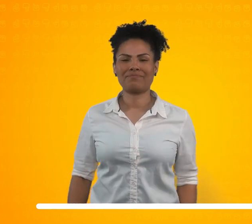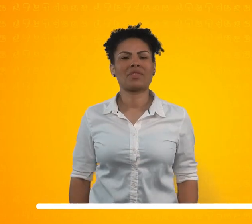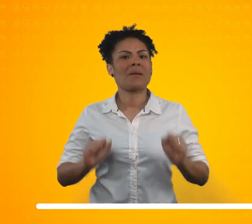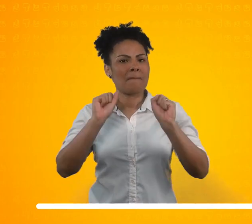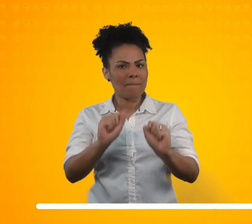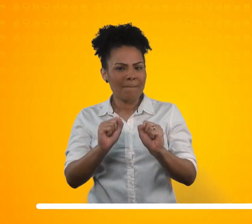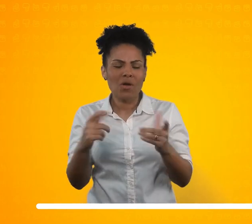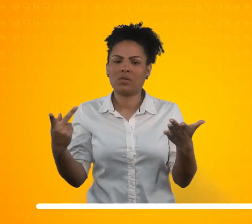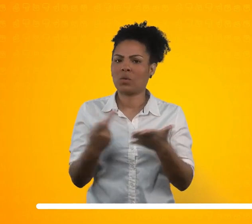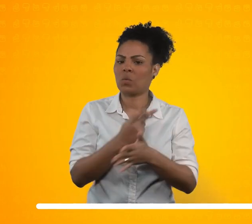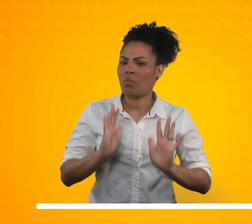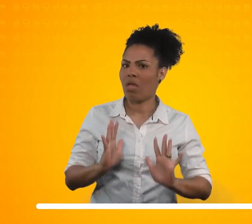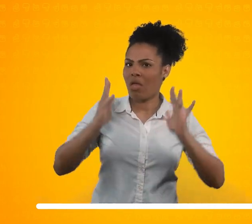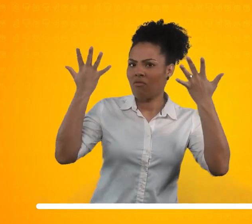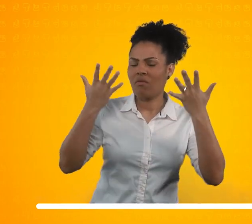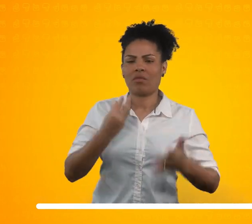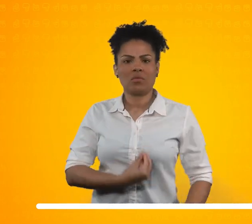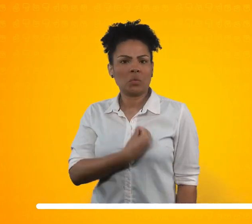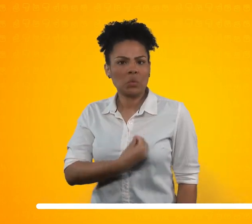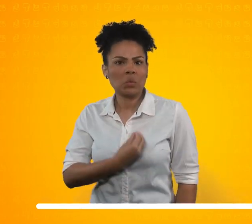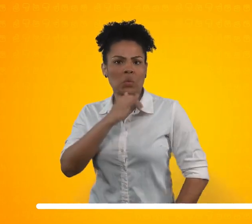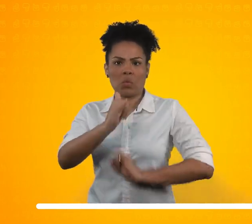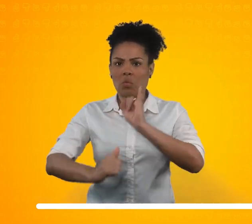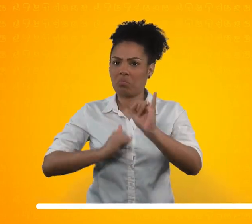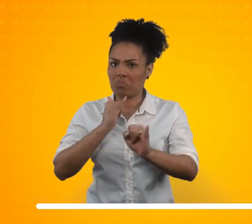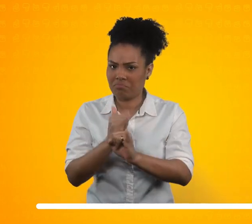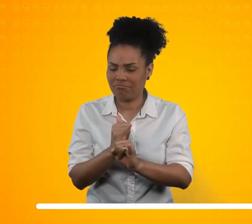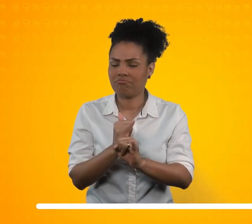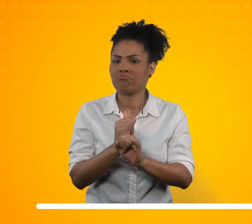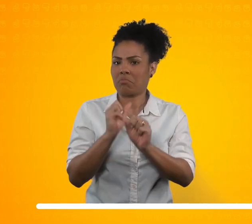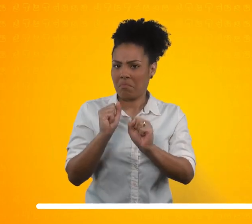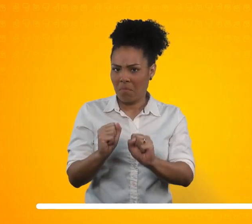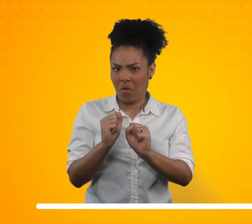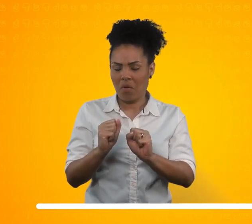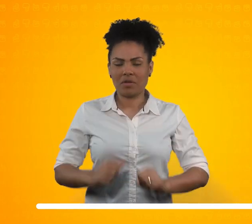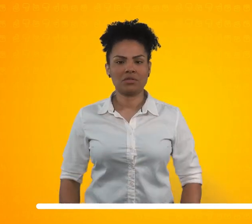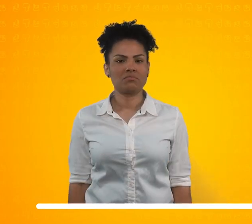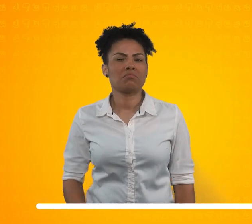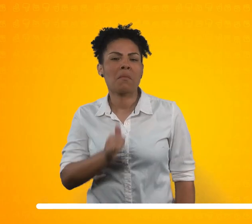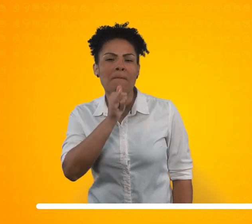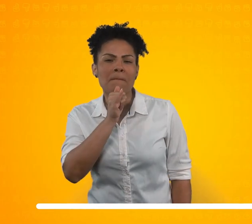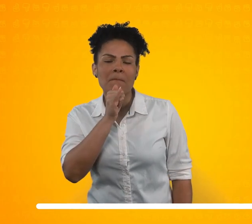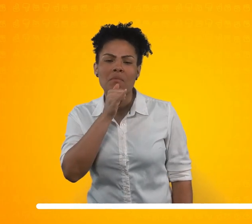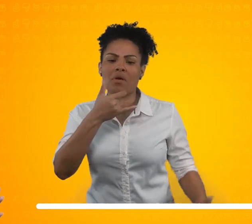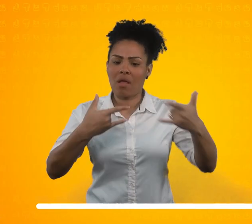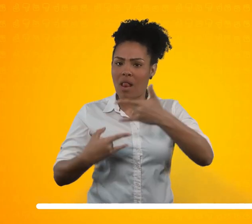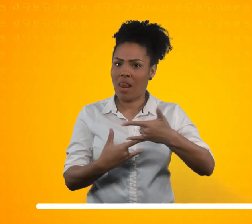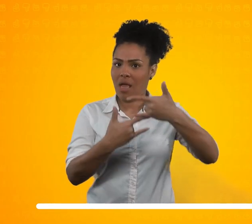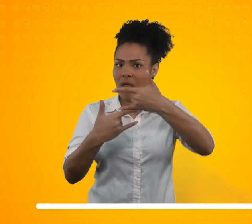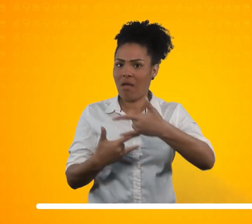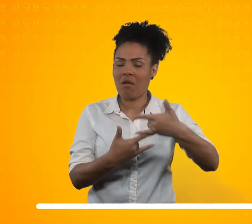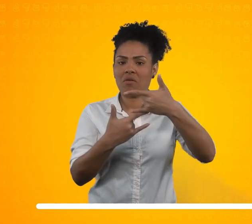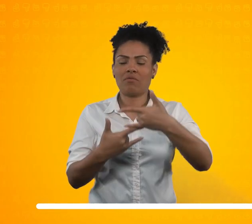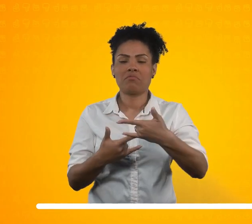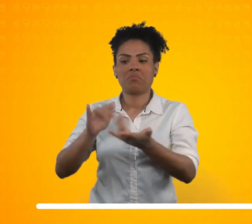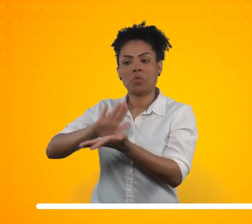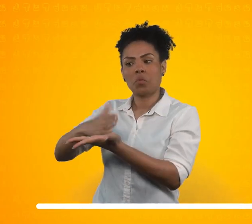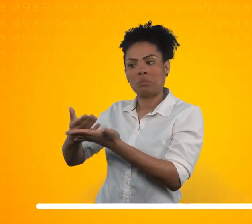eventos online, ao vivo e remotos. Por exemplo, em lives, o intérprete é solicitado para